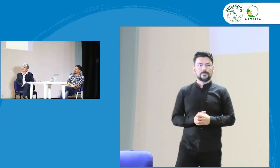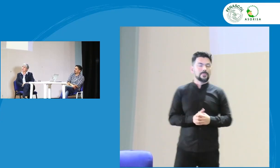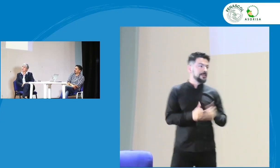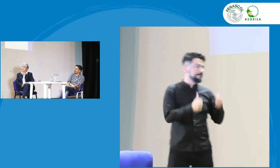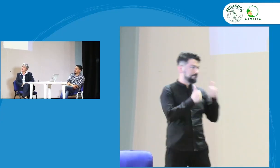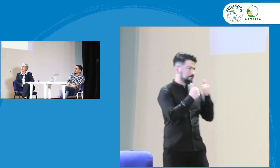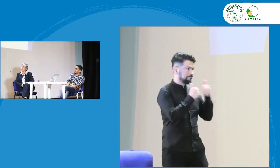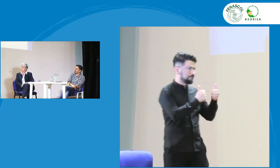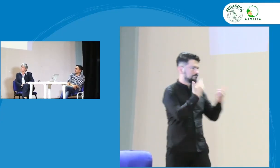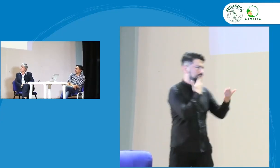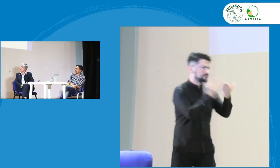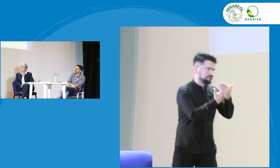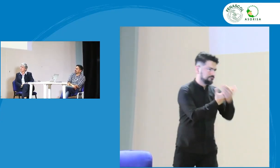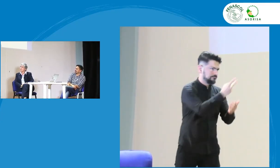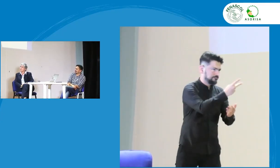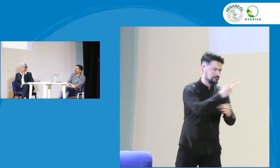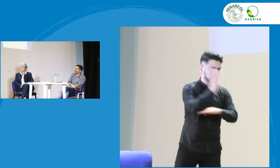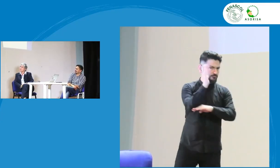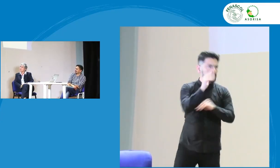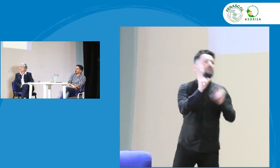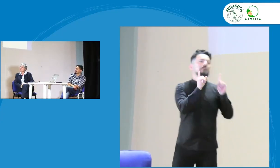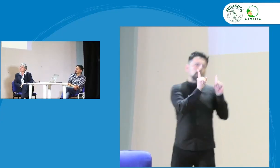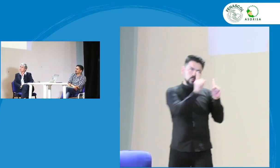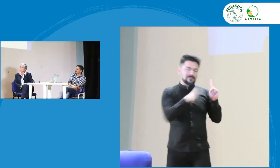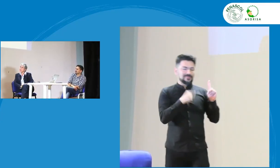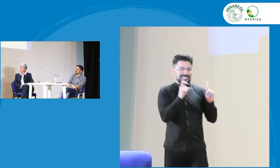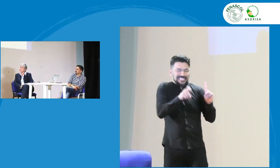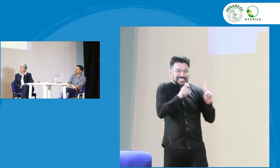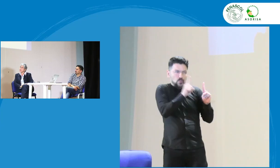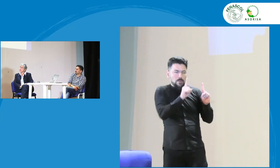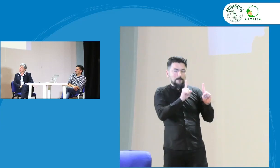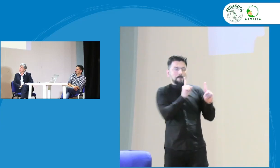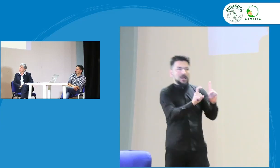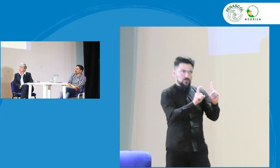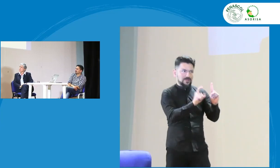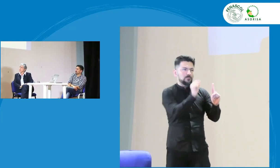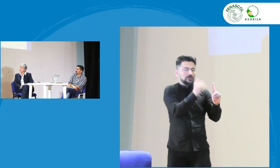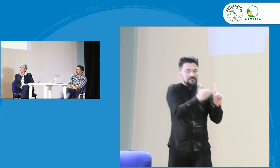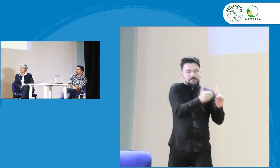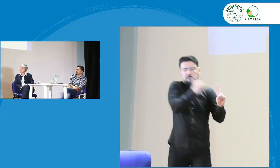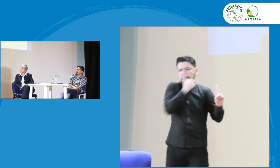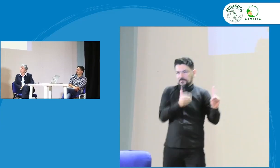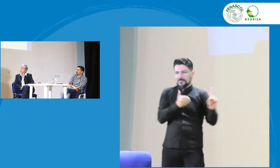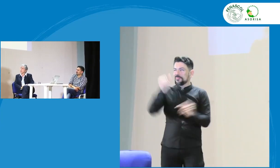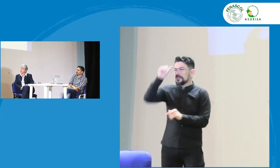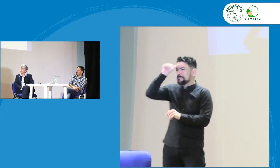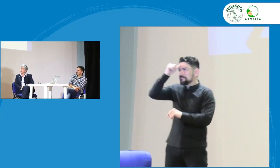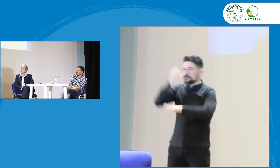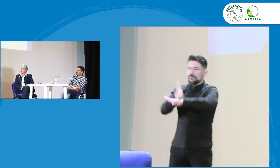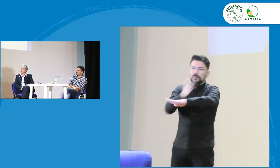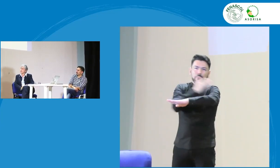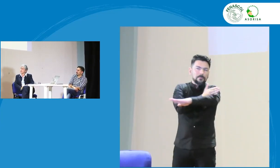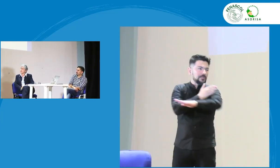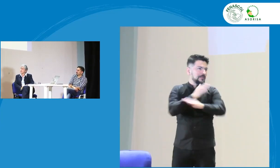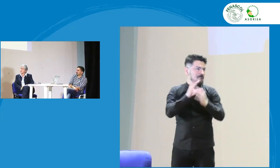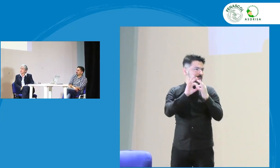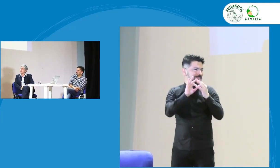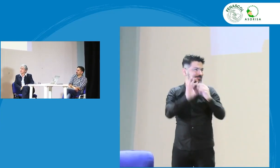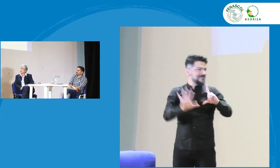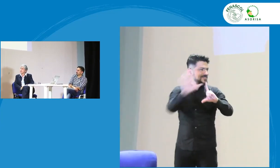Perfecto, muchas gracias a los dos, tengo una pregunta, con respecto al video que